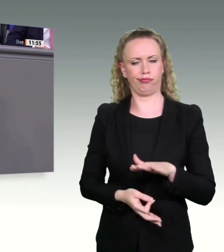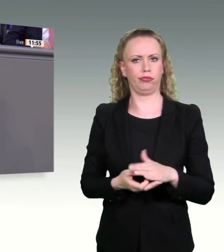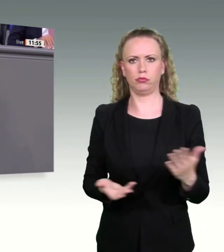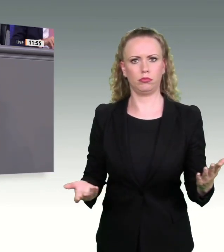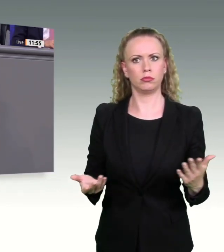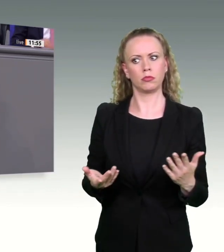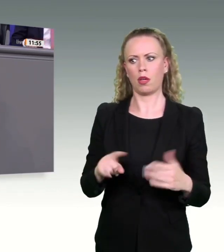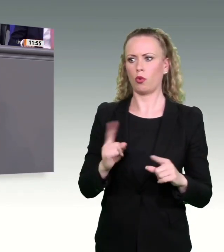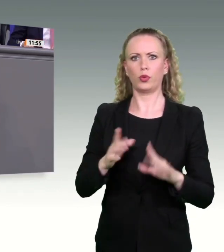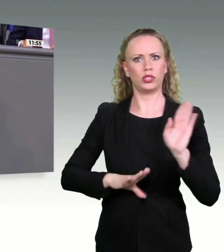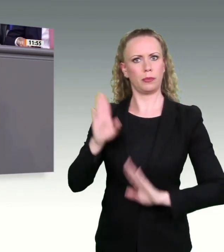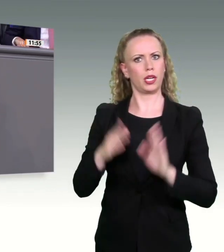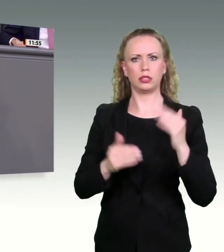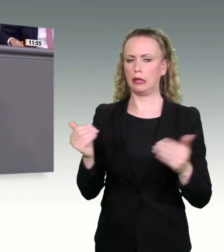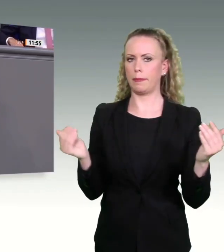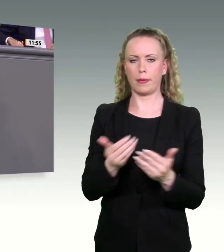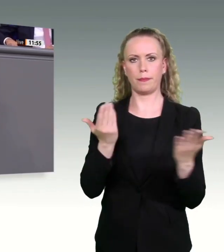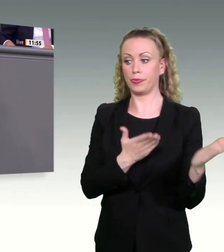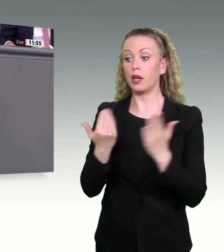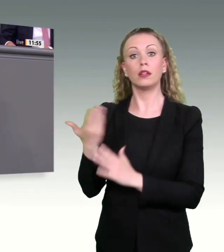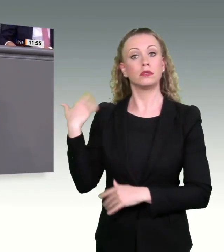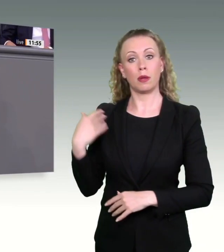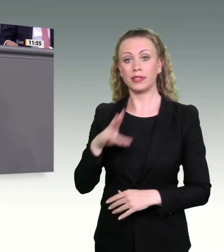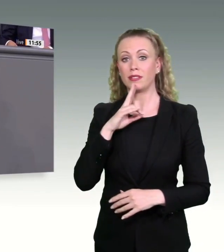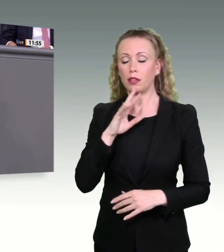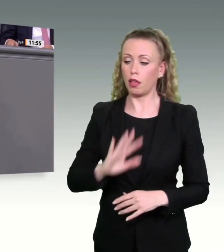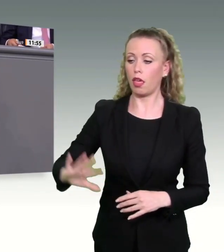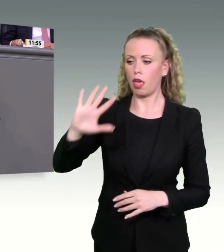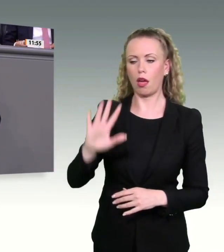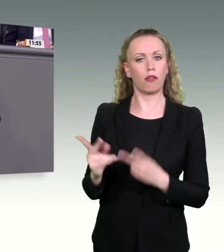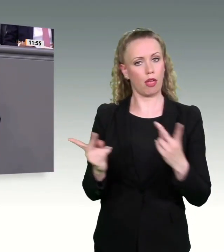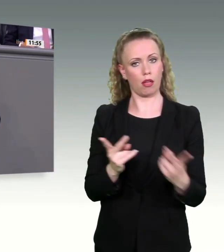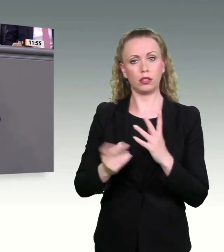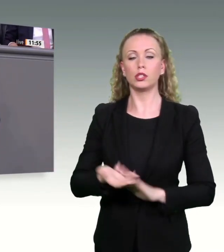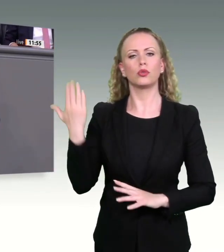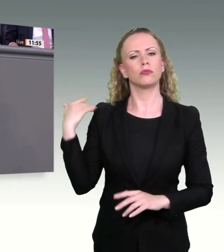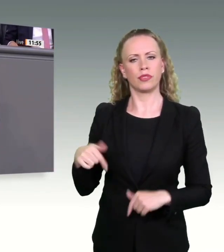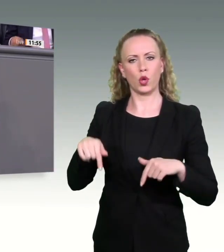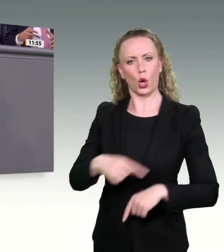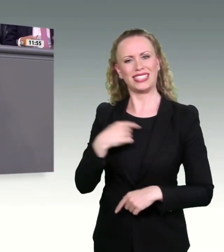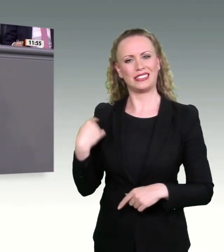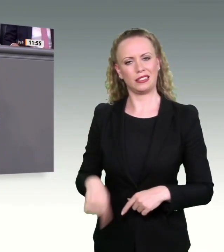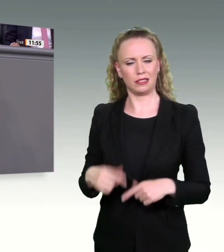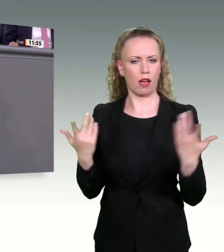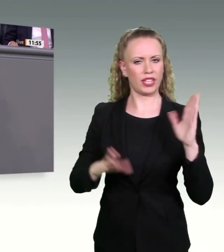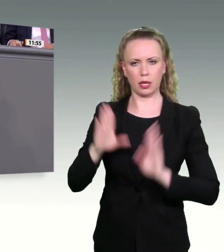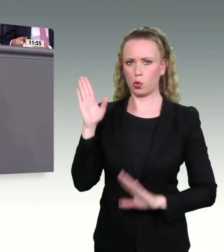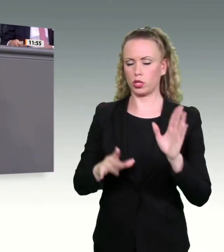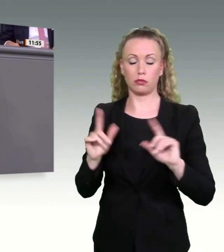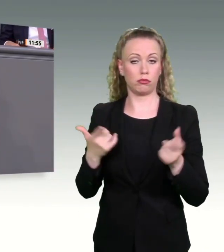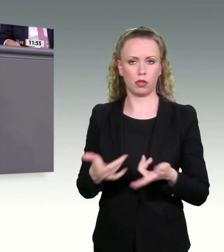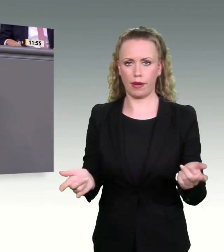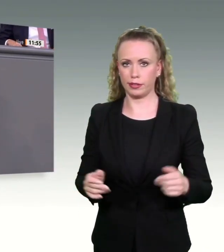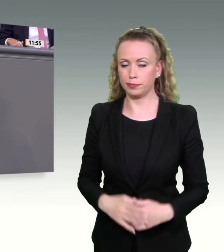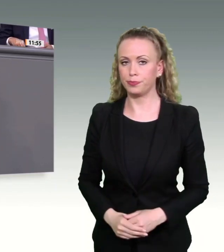Beispiel in der ehemaligen DDR und dem heutigen China. Nicht umsonst hat Herr Habeck in einem Interview die von ihm mit Sicherheit ernst gemeinte